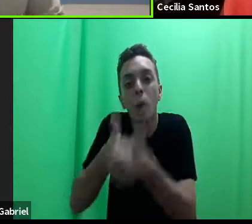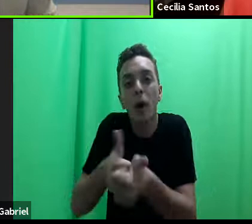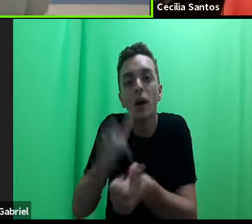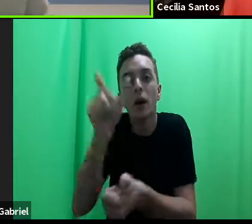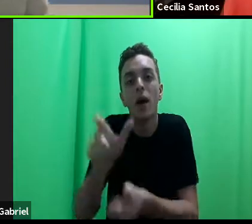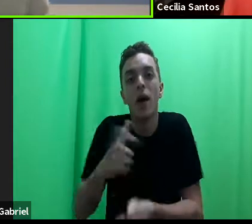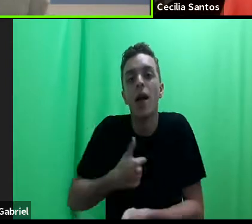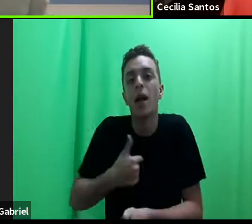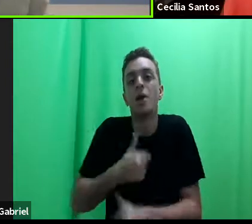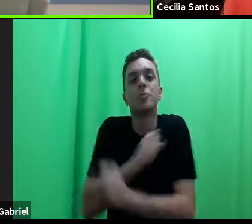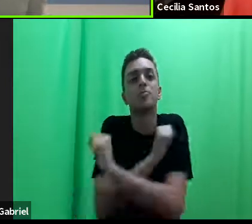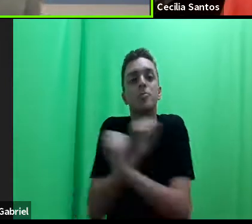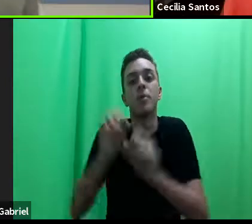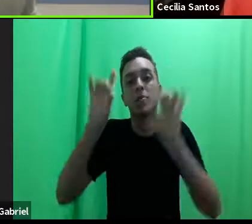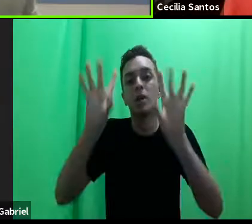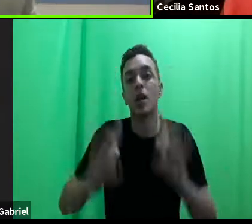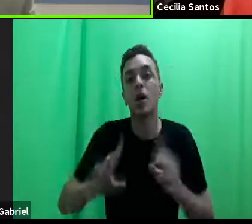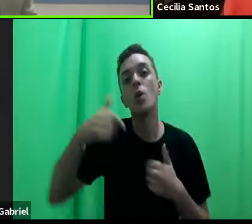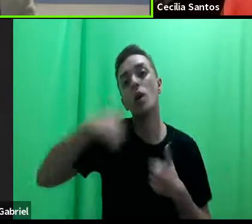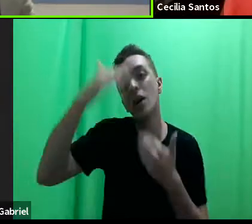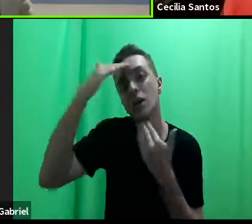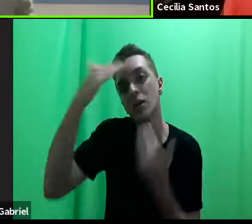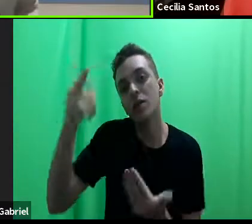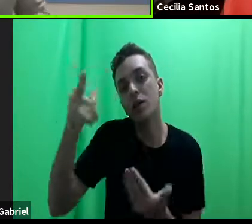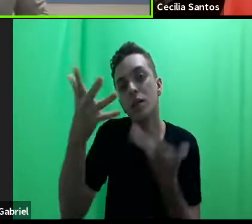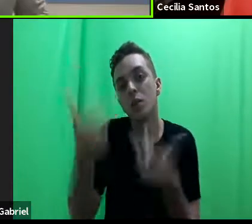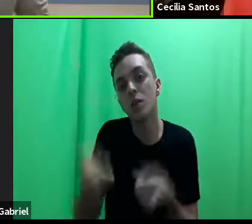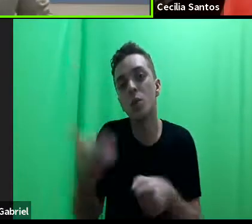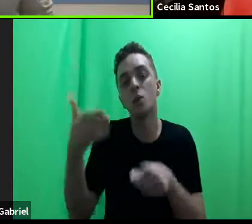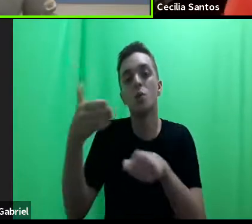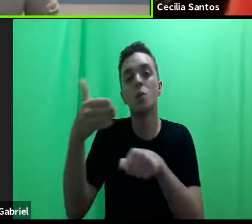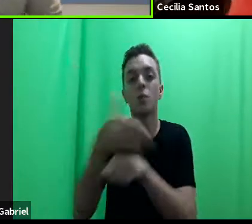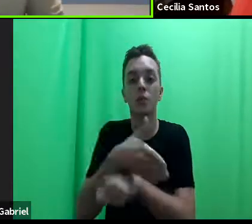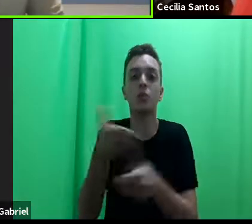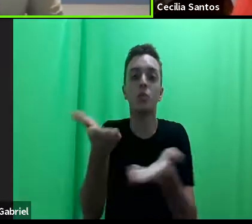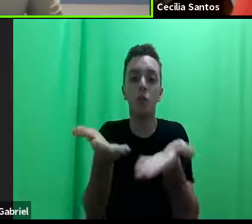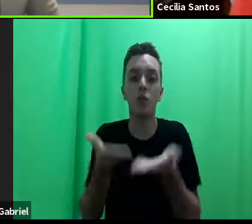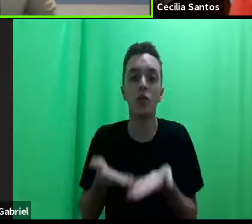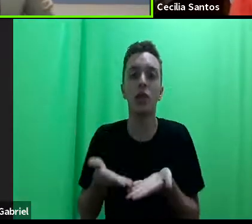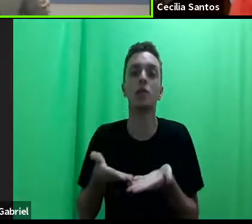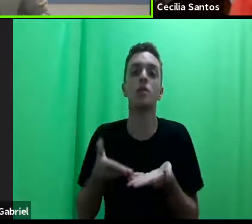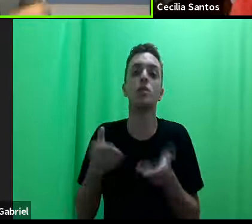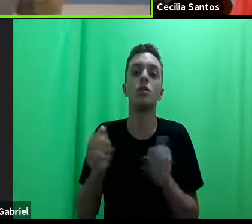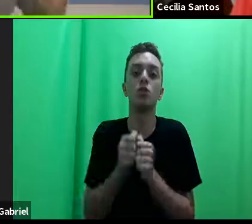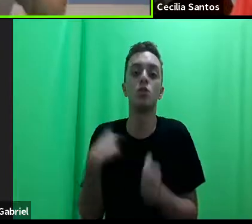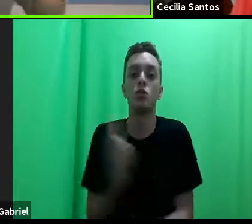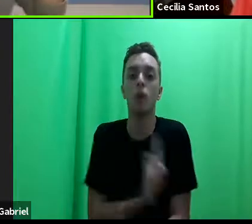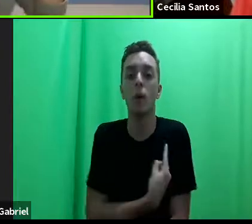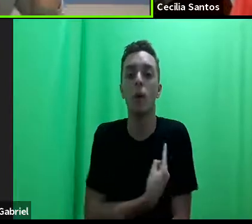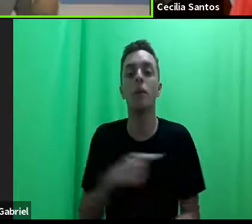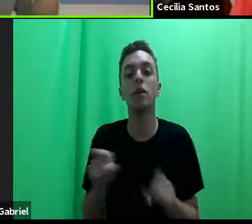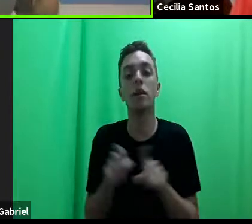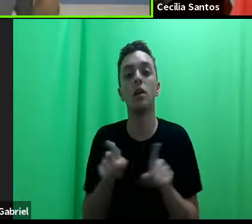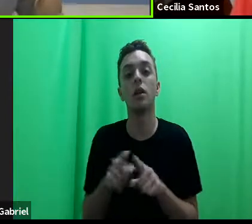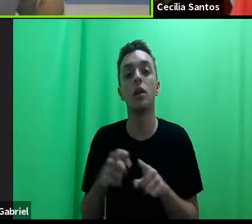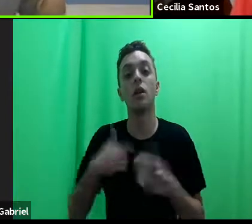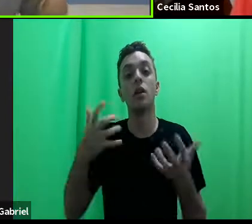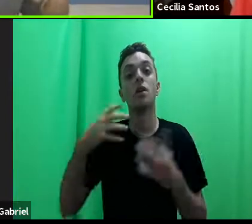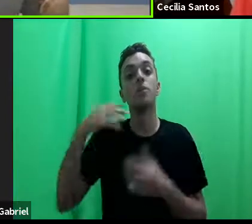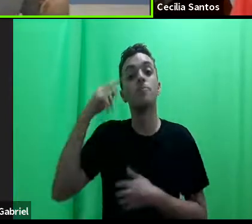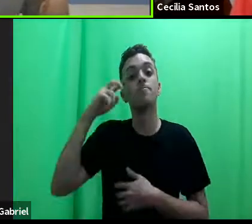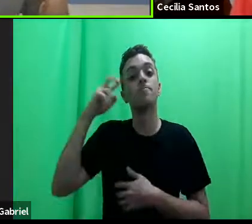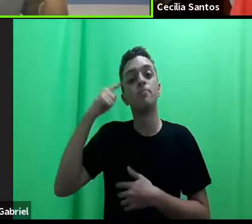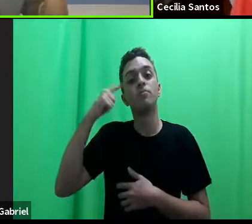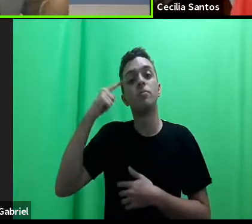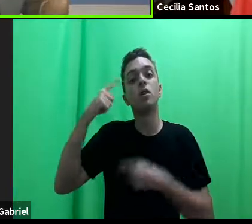eu especialmente agradeço novamente você ter aceitado o convite, ter estado aqui com a gente e me fazendo revisitar esses contatos